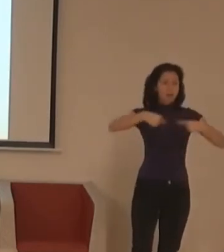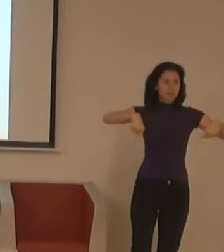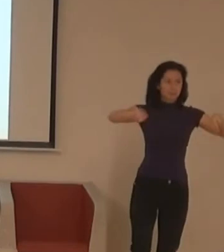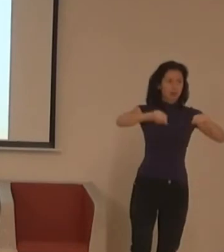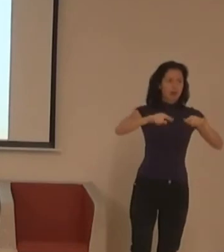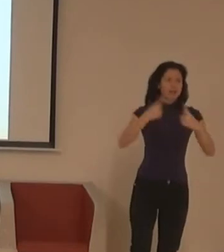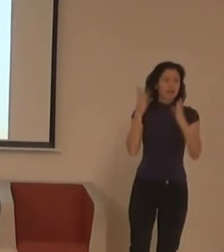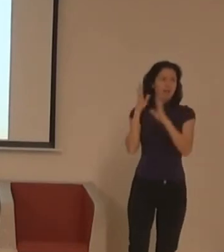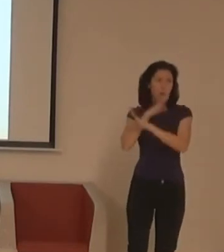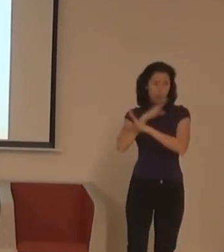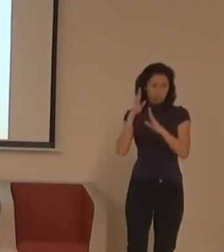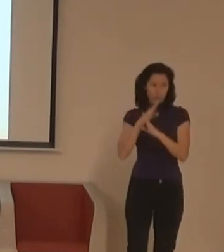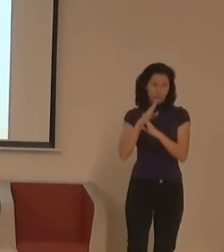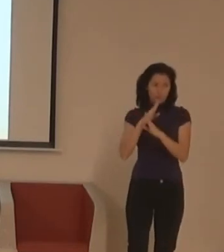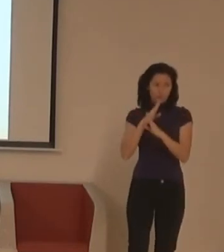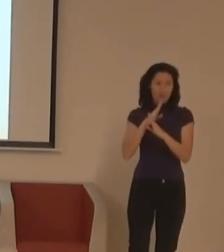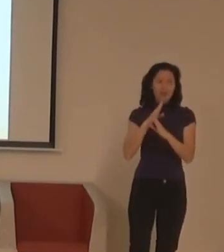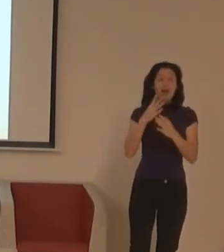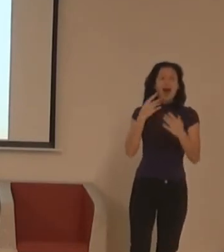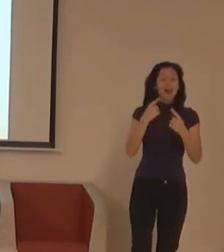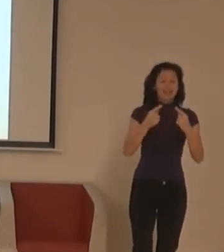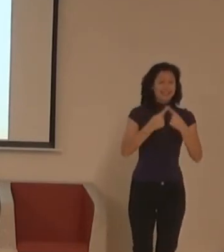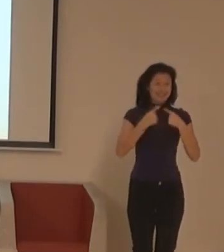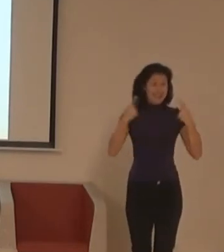Je ve třetí třetině sálu.